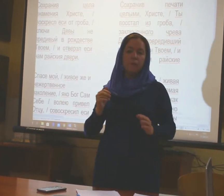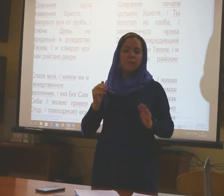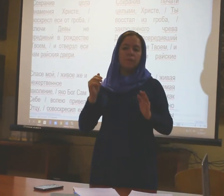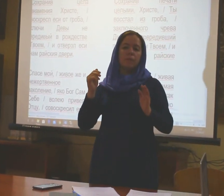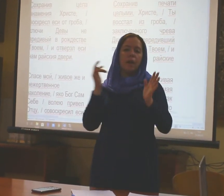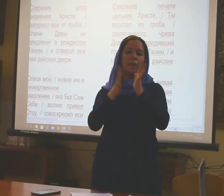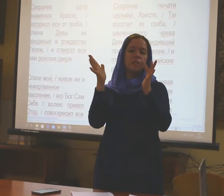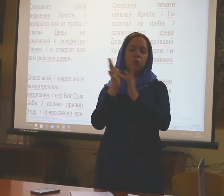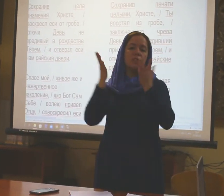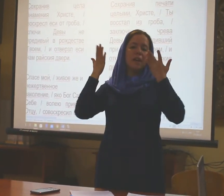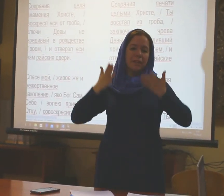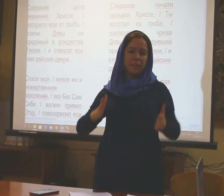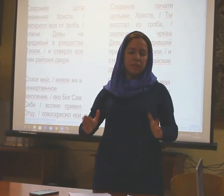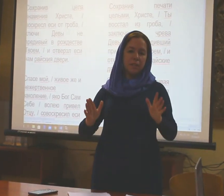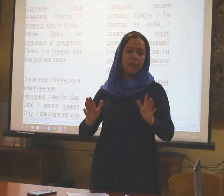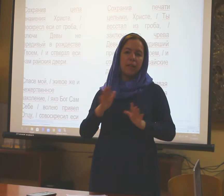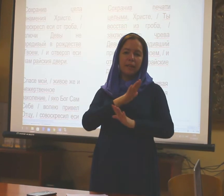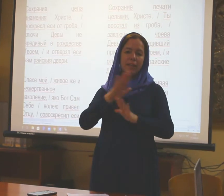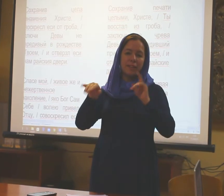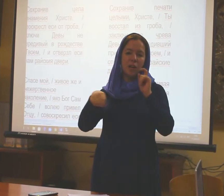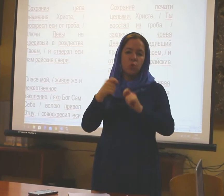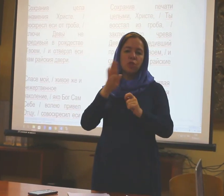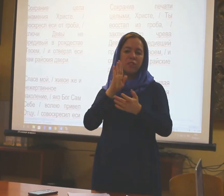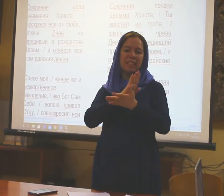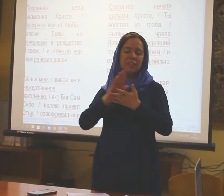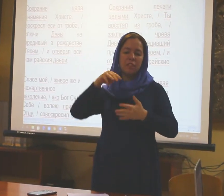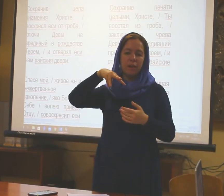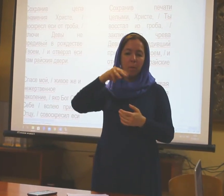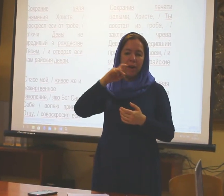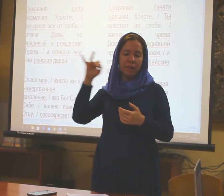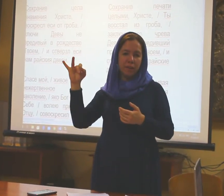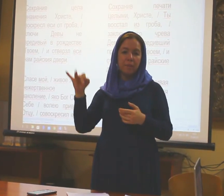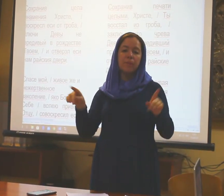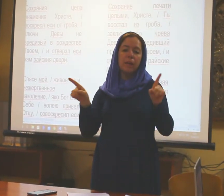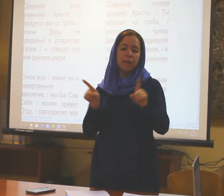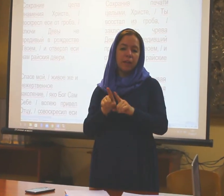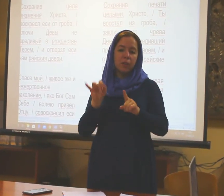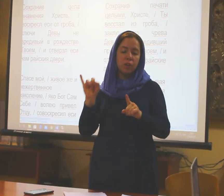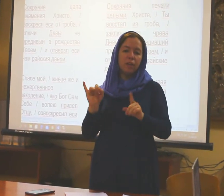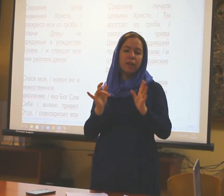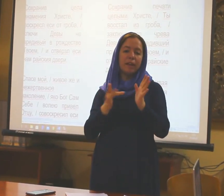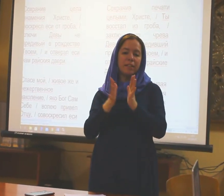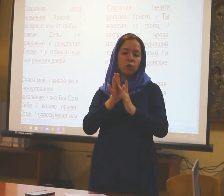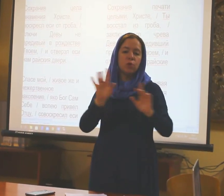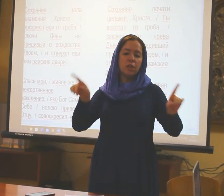Христос родился, не нарушив детство Марии, также и Христос